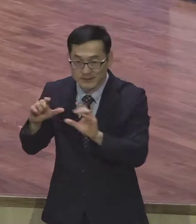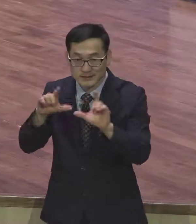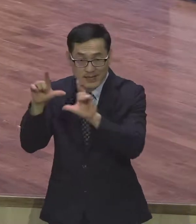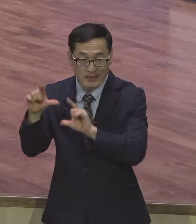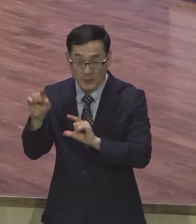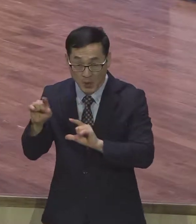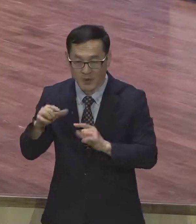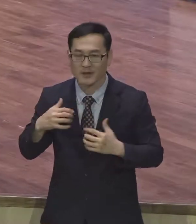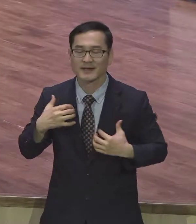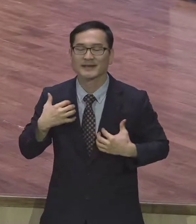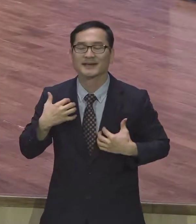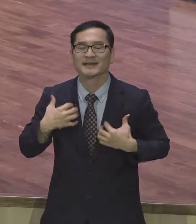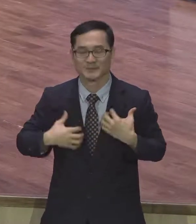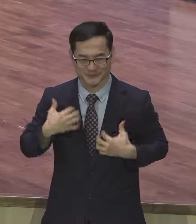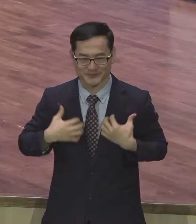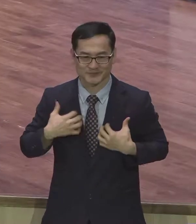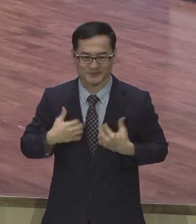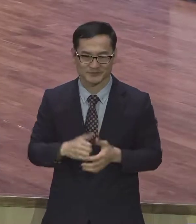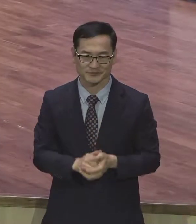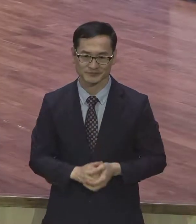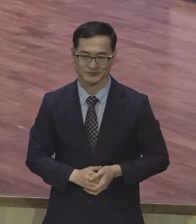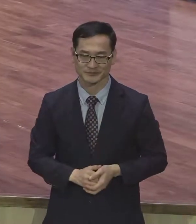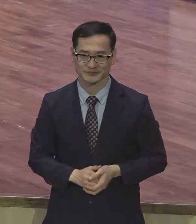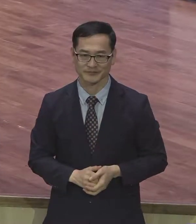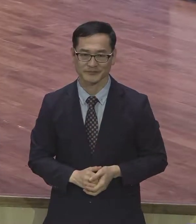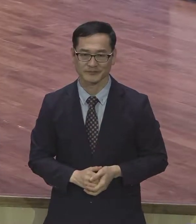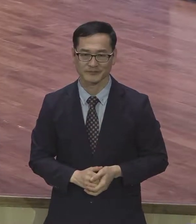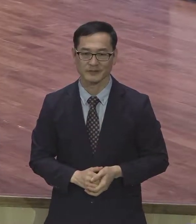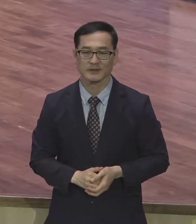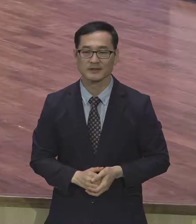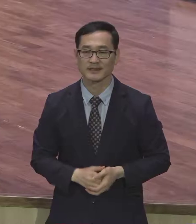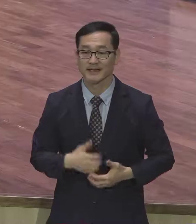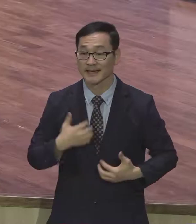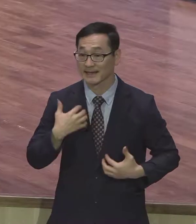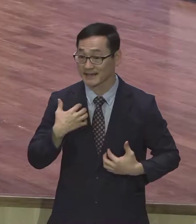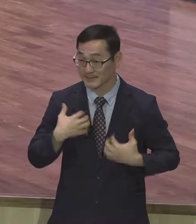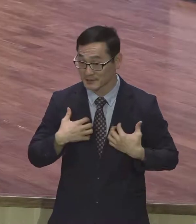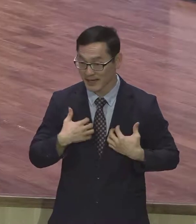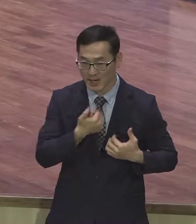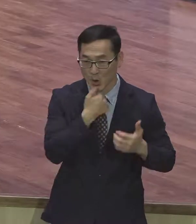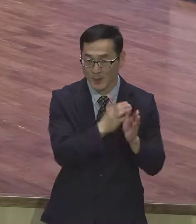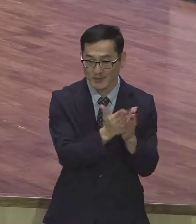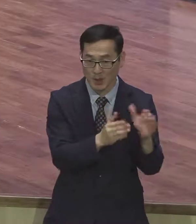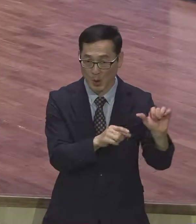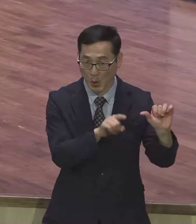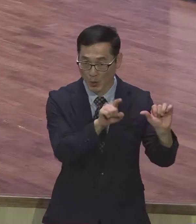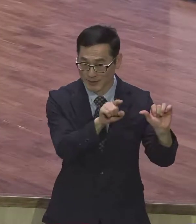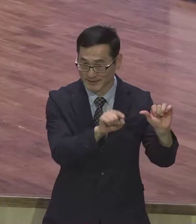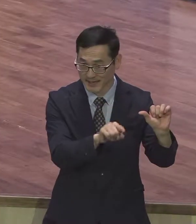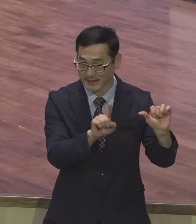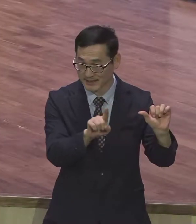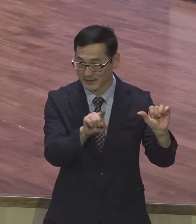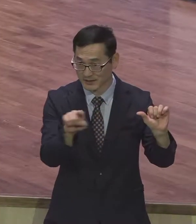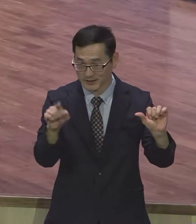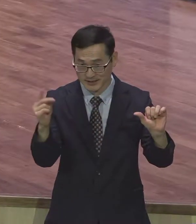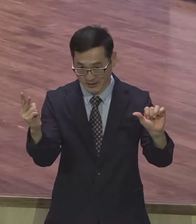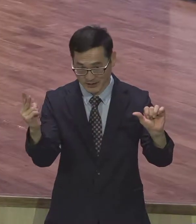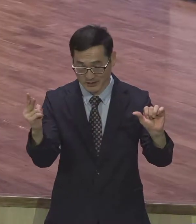희락 기쁠 일자 기쁠낙자예요. 그러니까 기쁩니다. 로마 소장 1절로 2절에 보면 이렇게